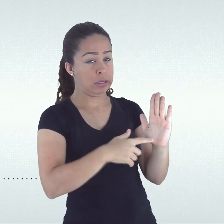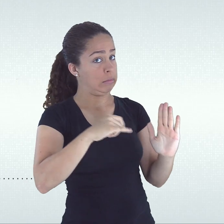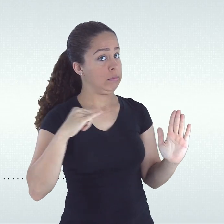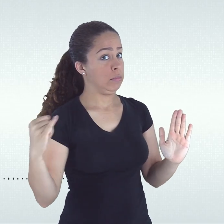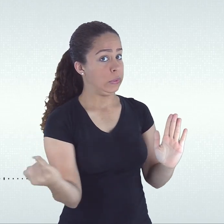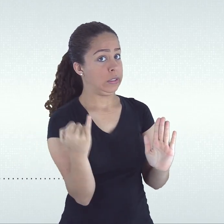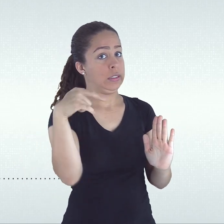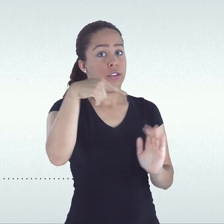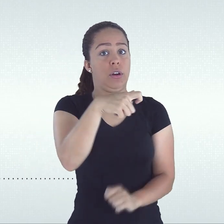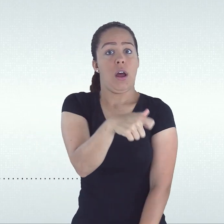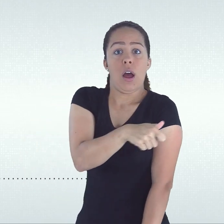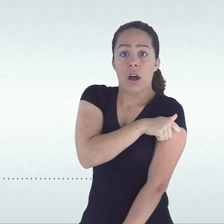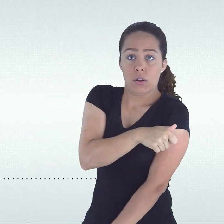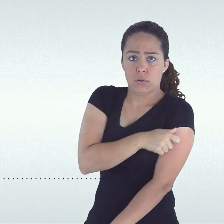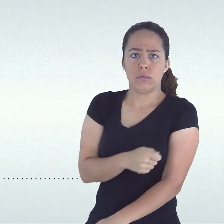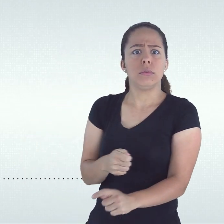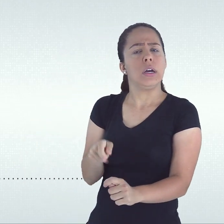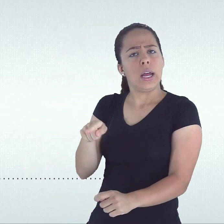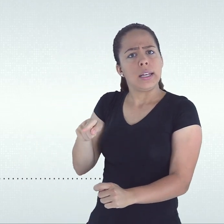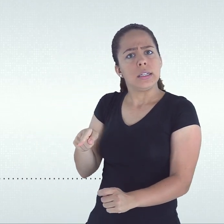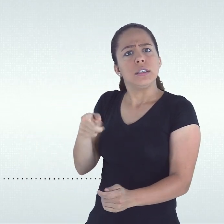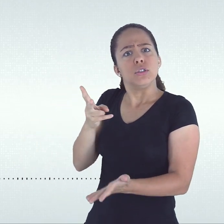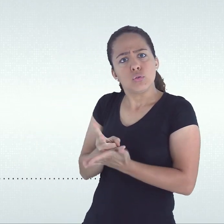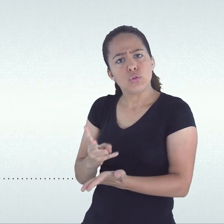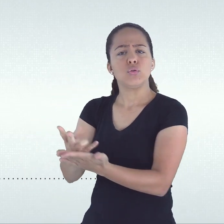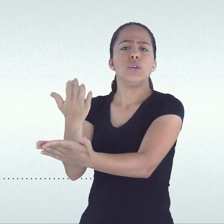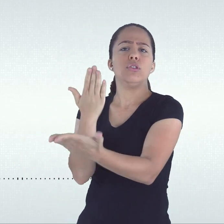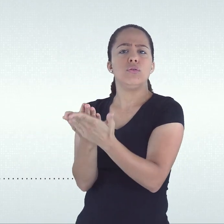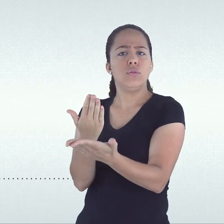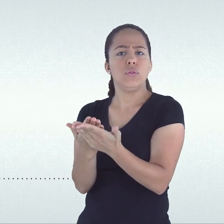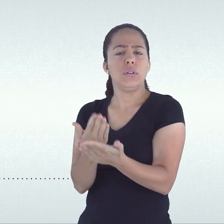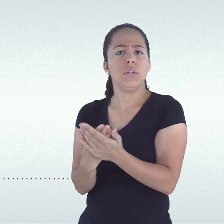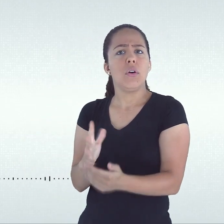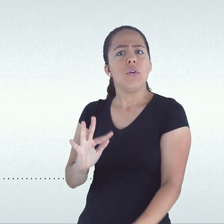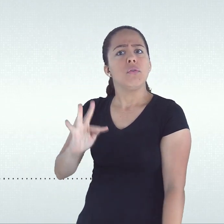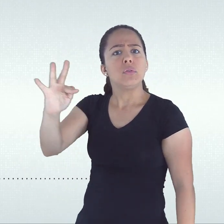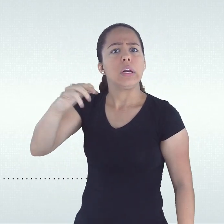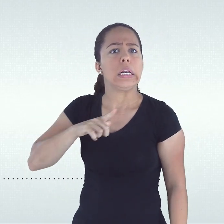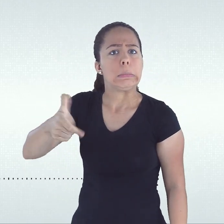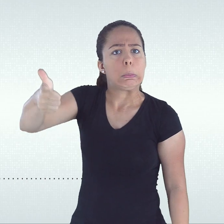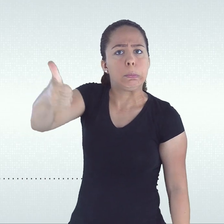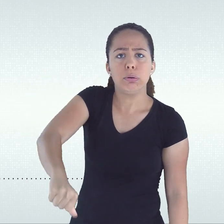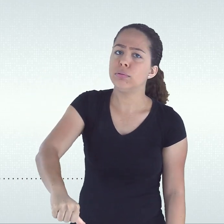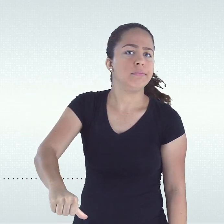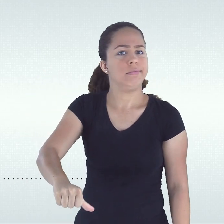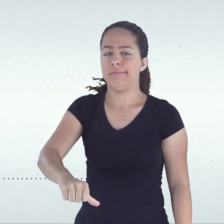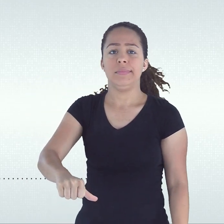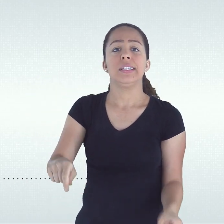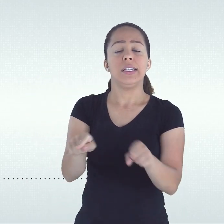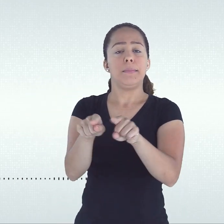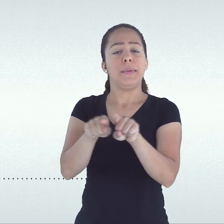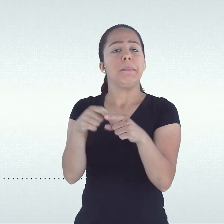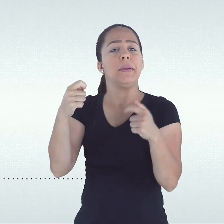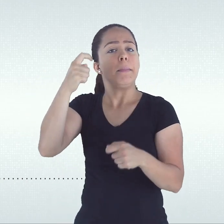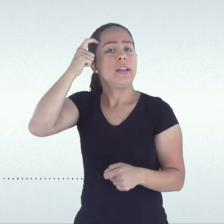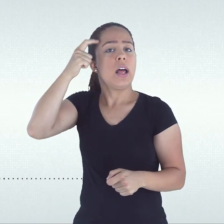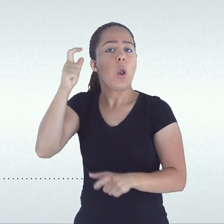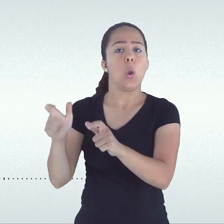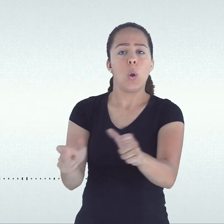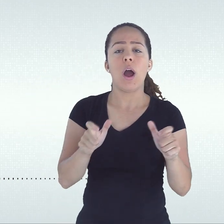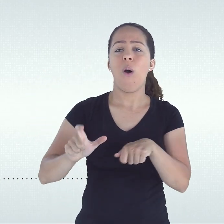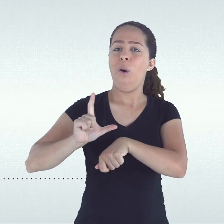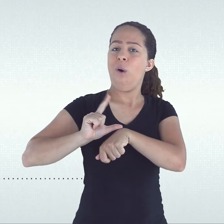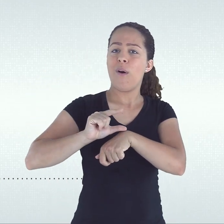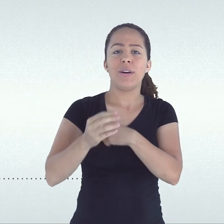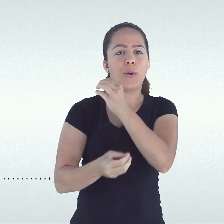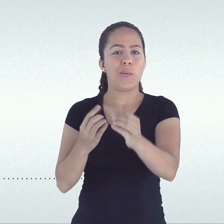locais, horários dos encontros, os critérios avaliativos e os seus valores. A execução